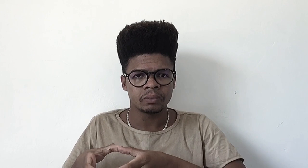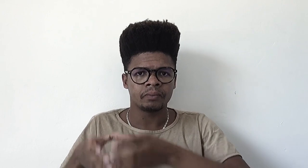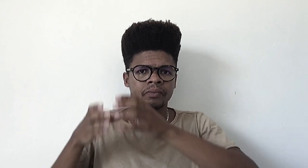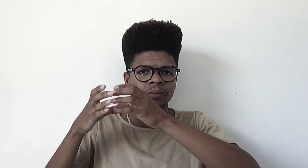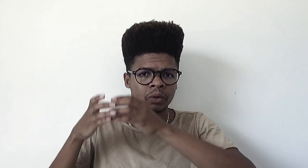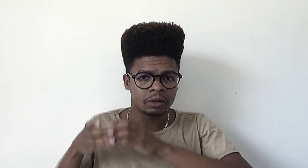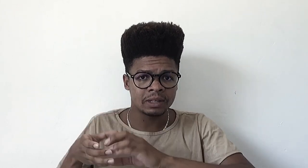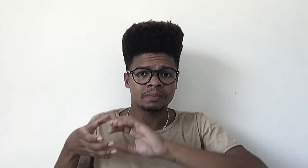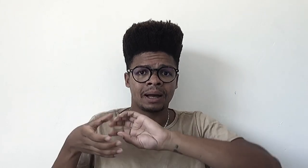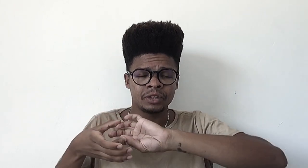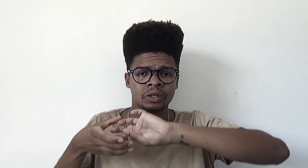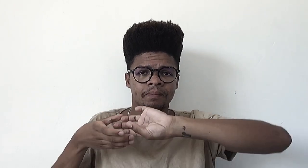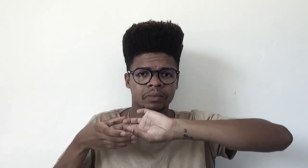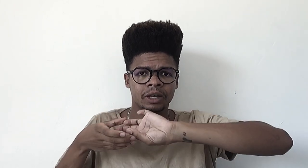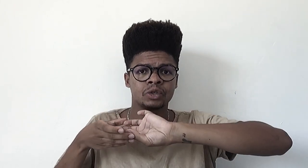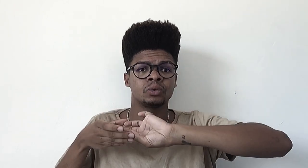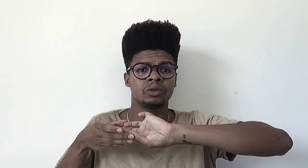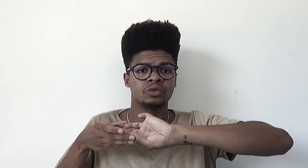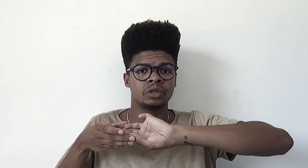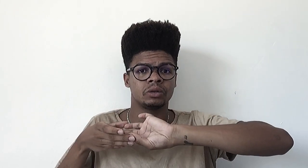porque faz parte da estrutura do sujeito.